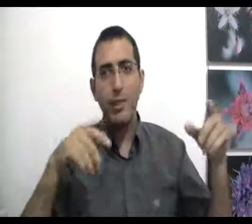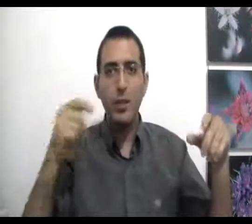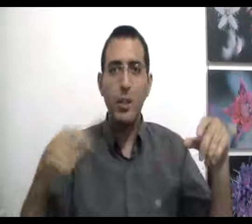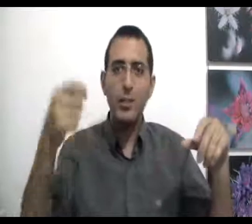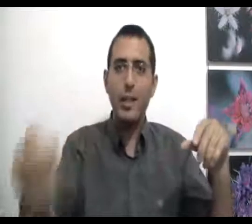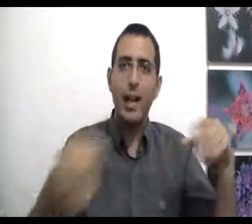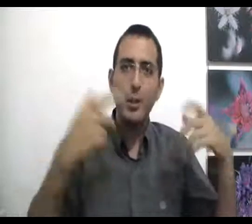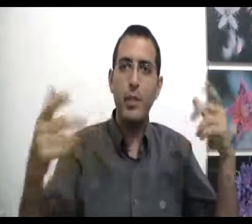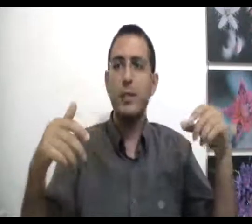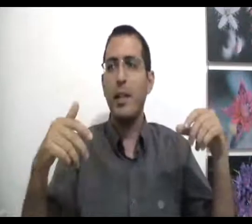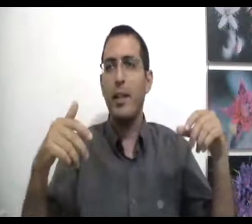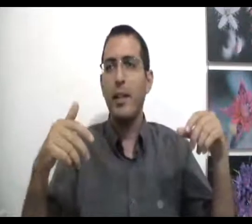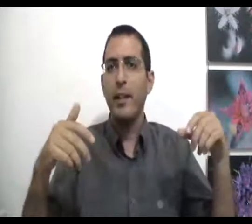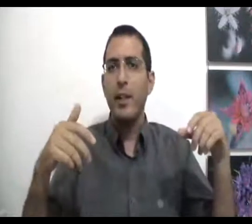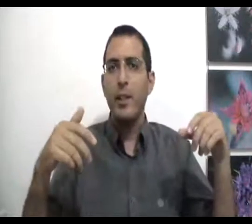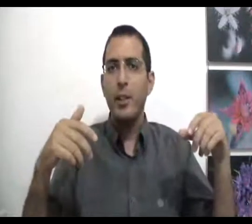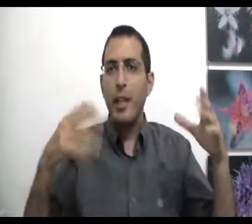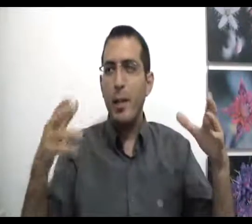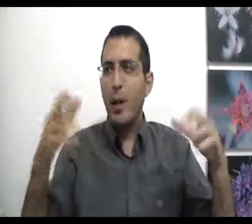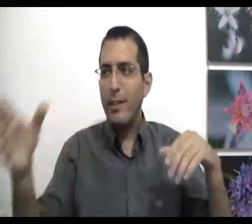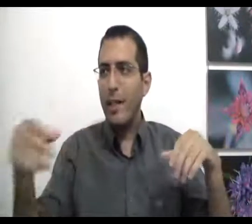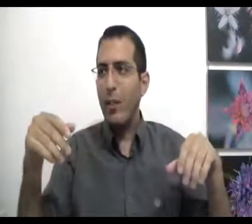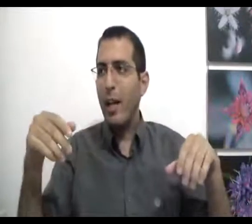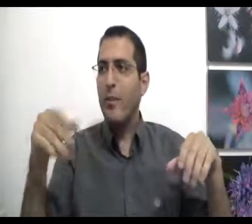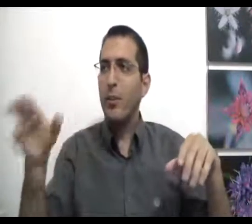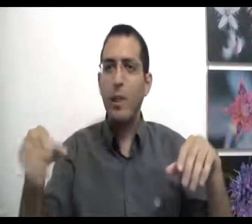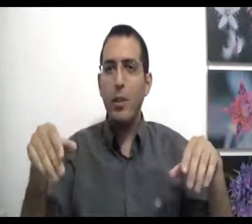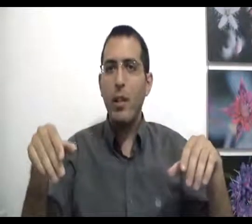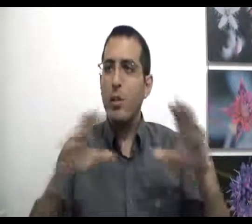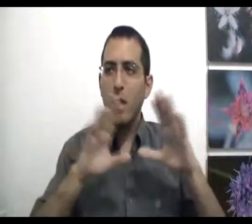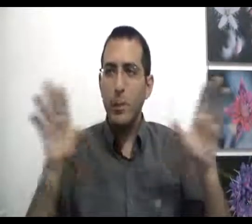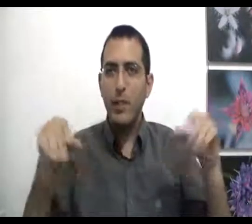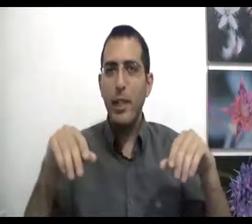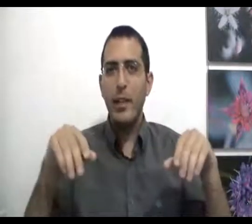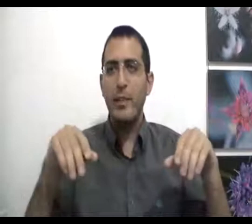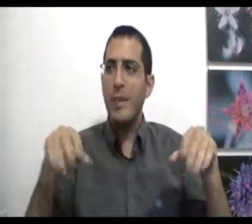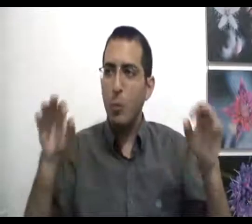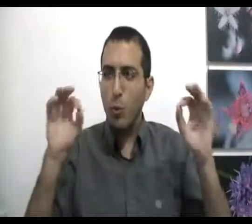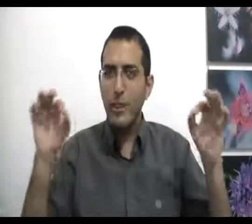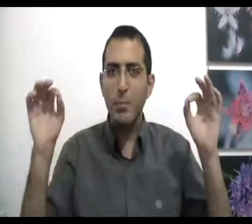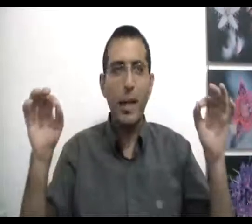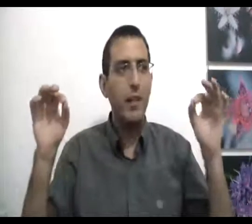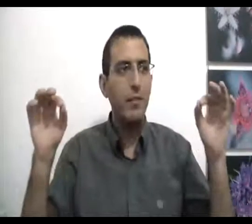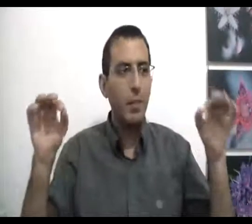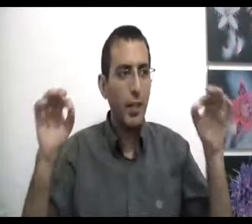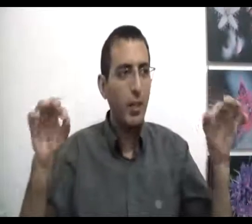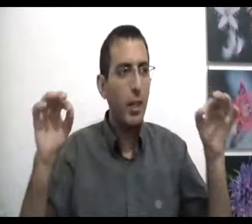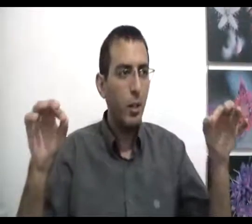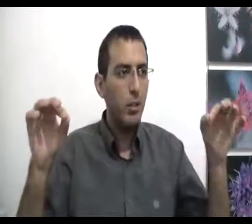לצדקה בשביל עצמך שהאמא רואה את הילד של הרעי והיא נותנת לו לאכול זה לא בשביל הילד גם אם הוא גוסס ברעה והיא מביאה לו לאכול